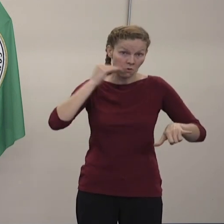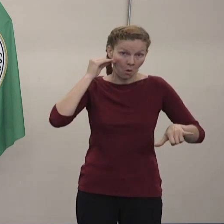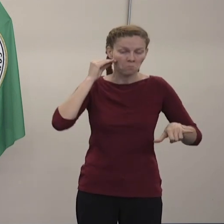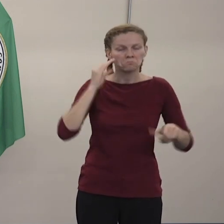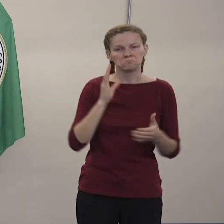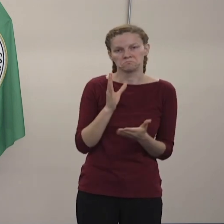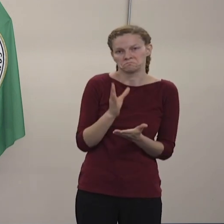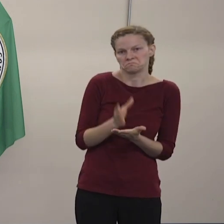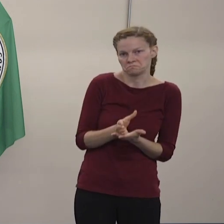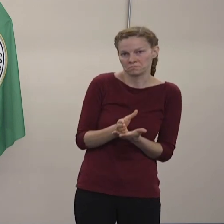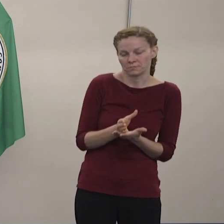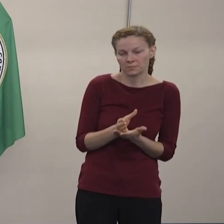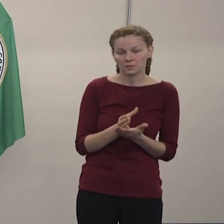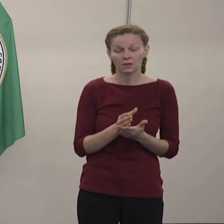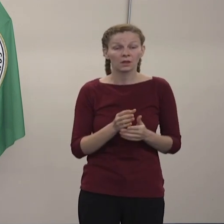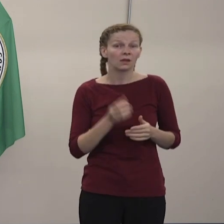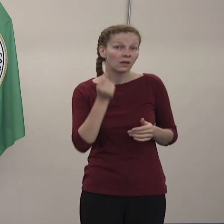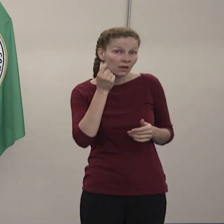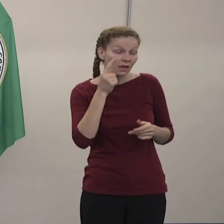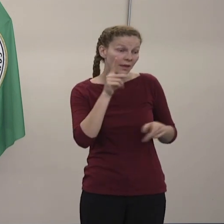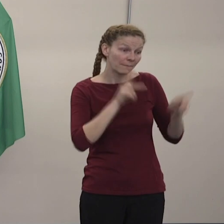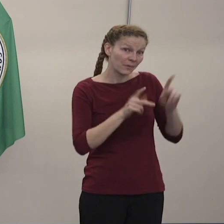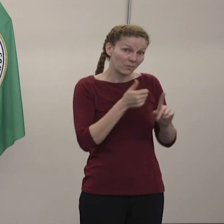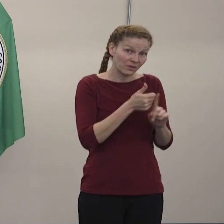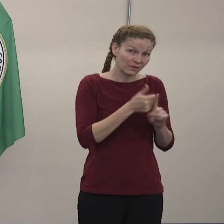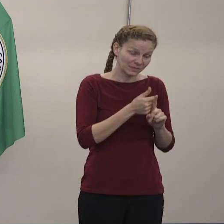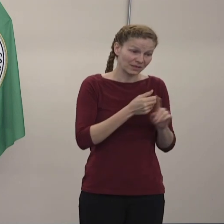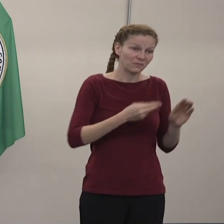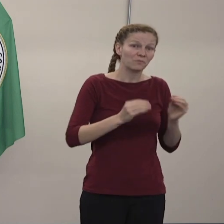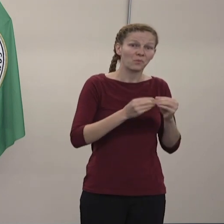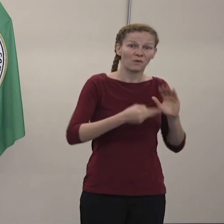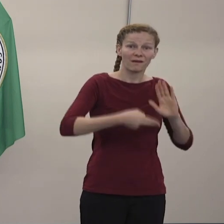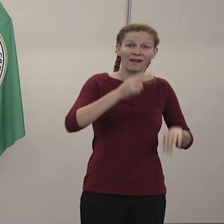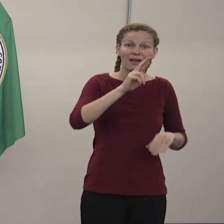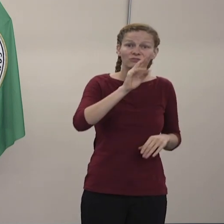que anime a las poblaciones vulnerables a quedarse en casa.